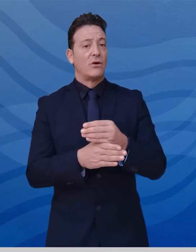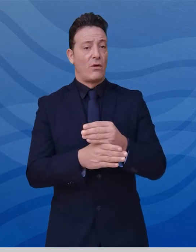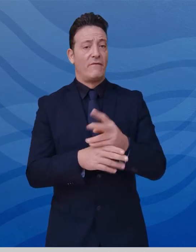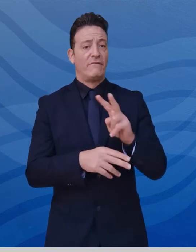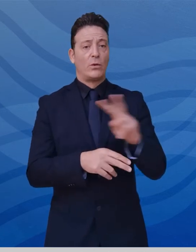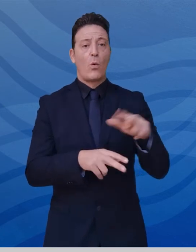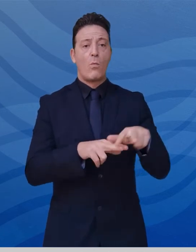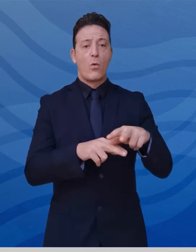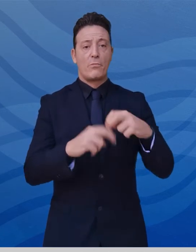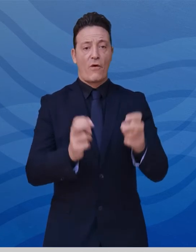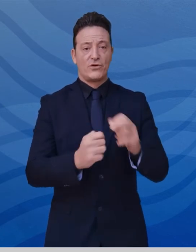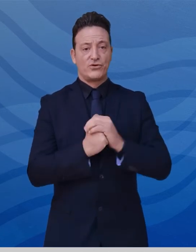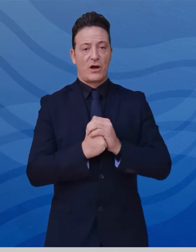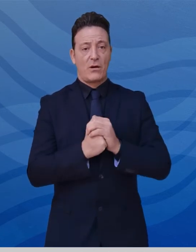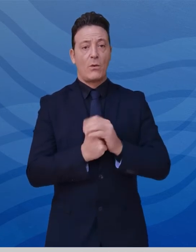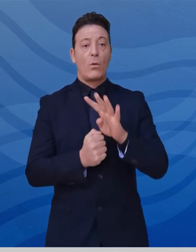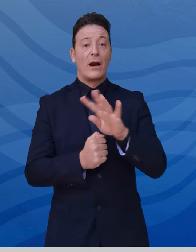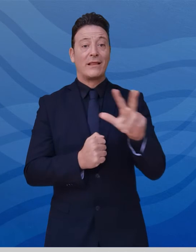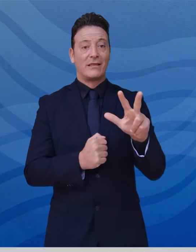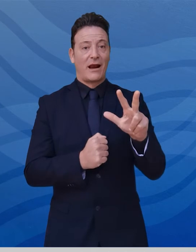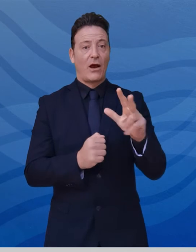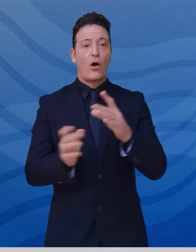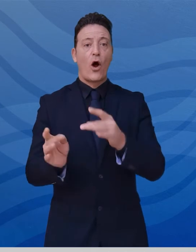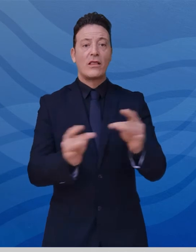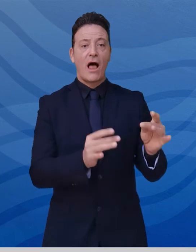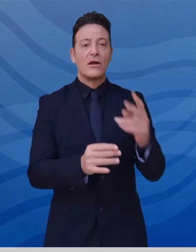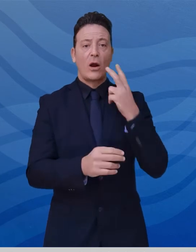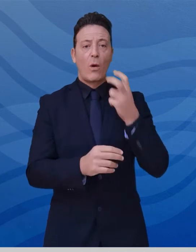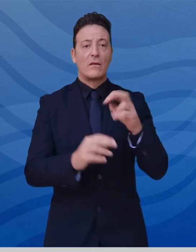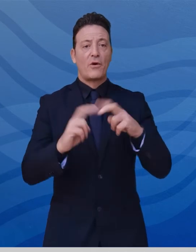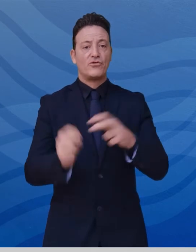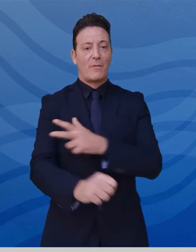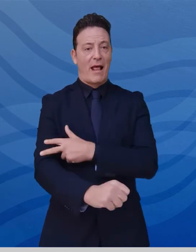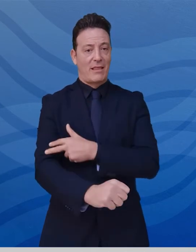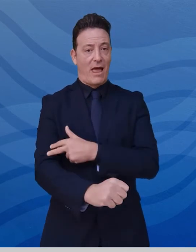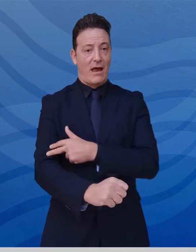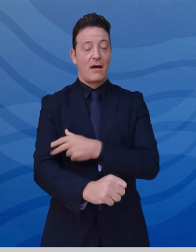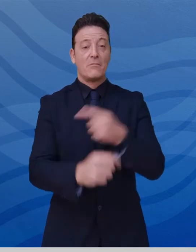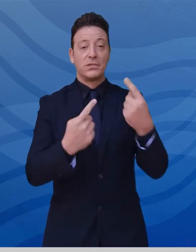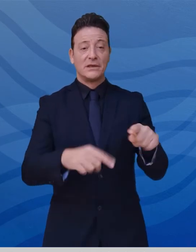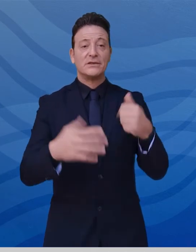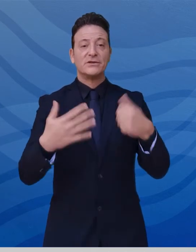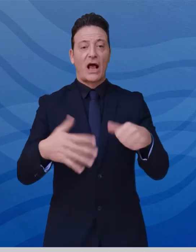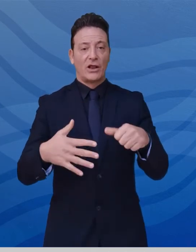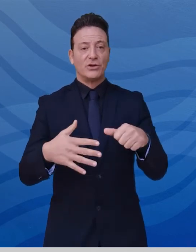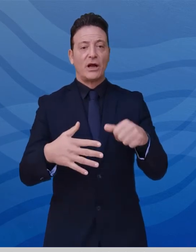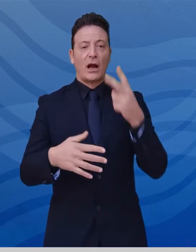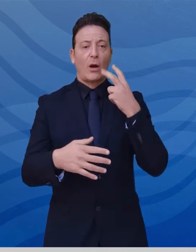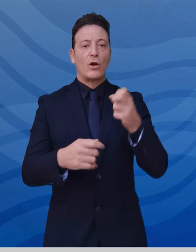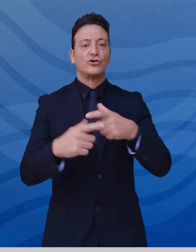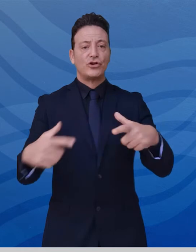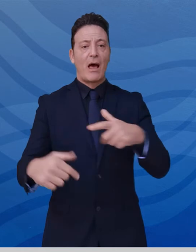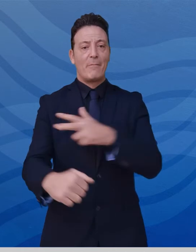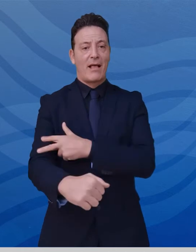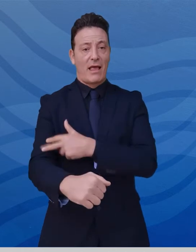provincia. 43 casi sono attribuiti alla provincia di Matera e di questi 16 interessano la città di